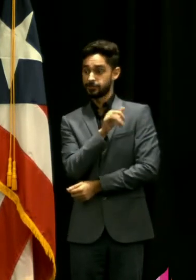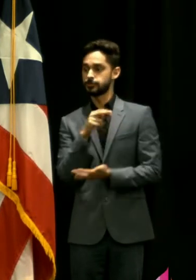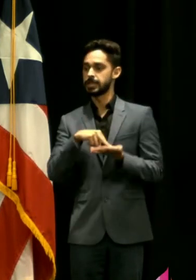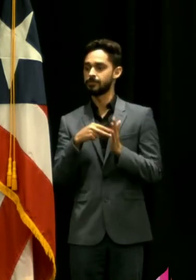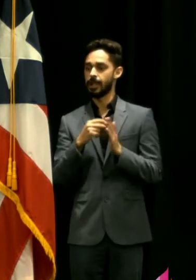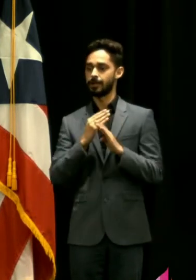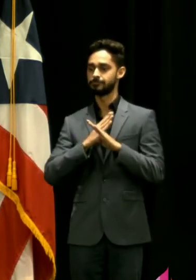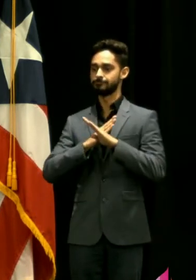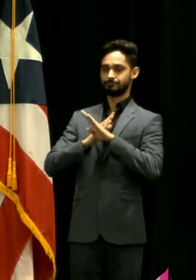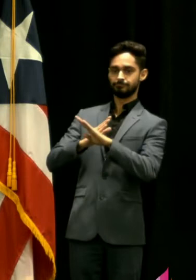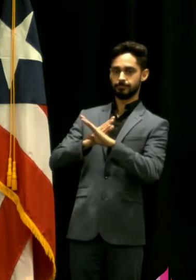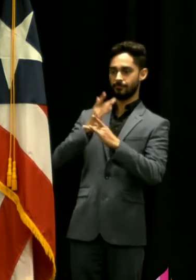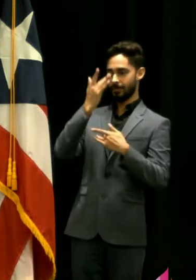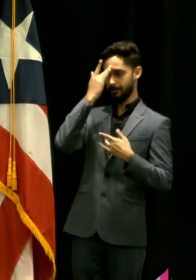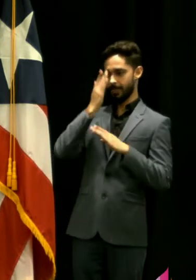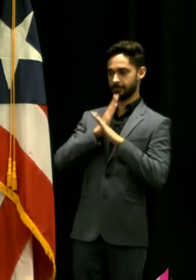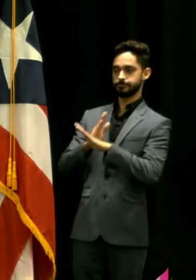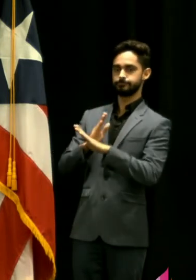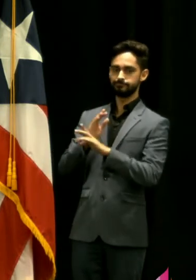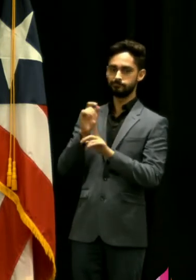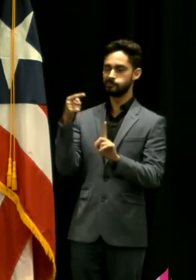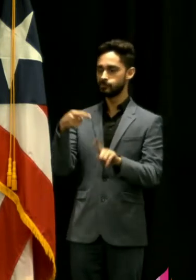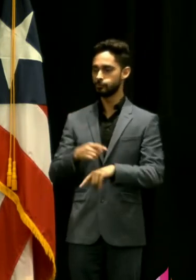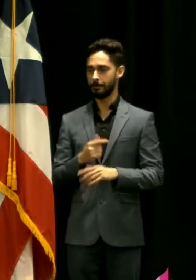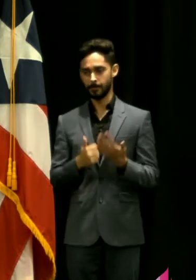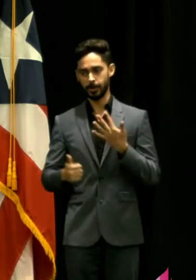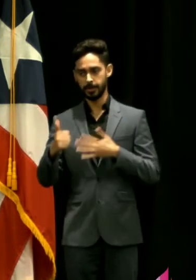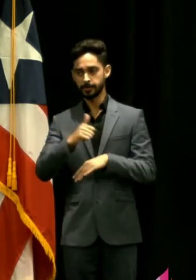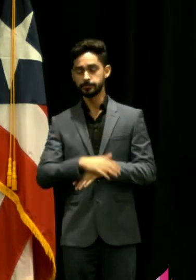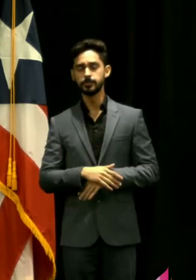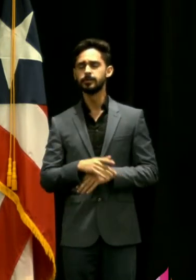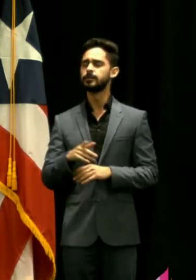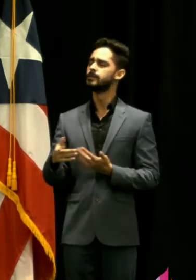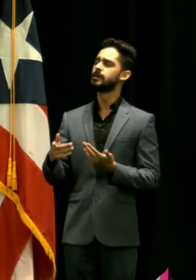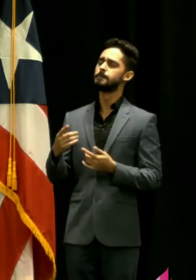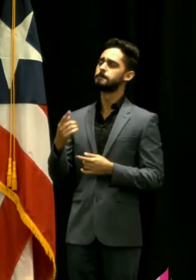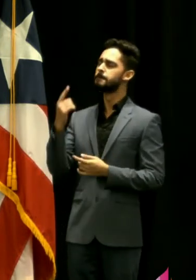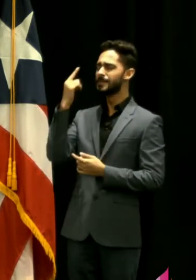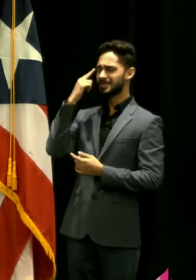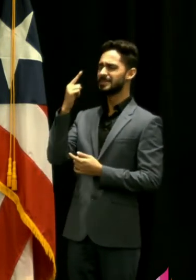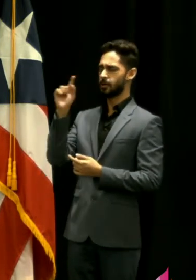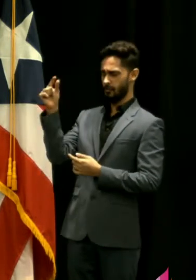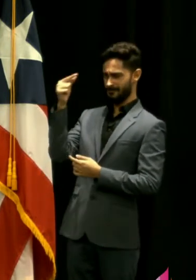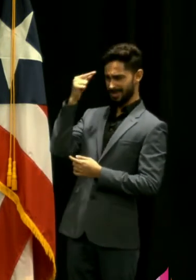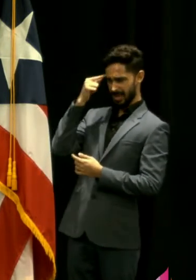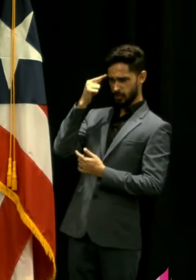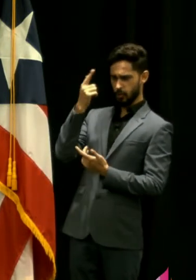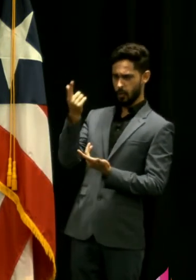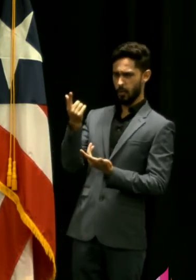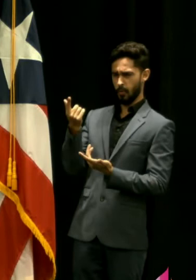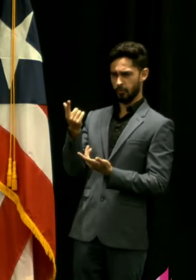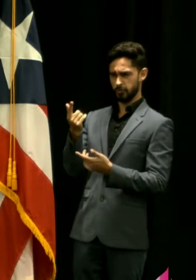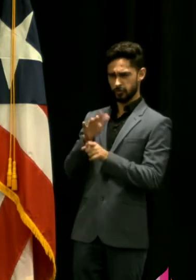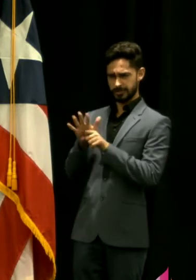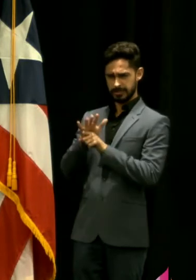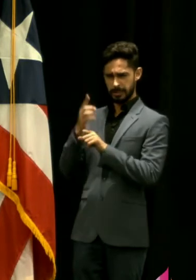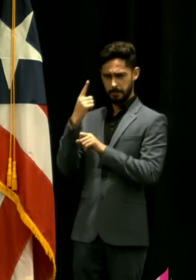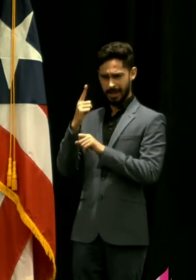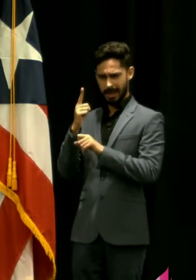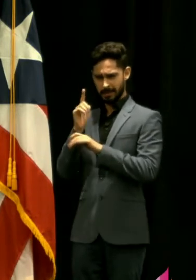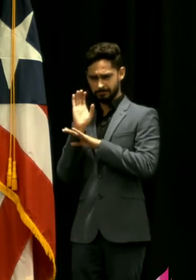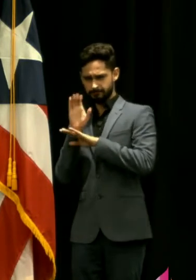usted cree que el gobierno cuenta con los recursos y el departamento para enforzarlo porque por ejemplo en estos días